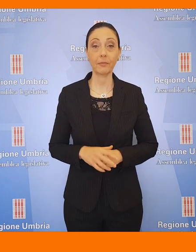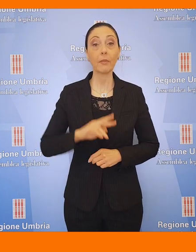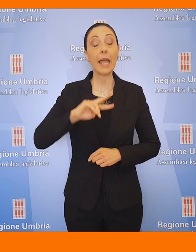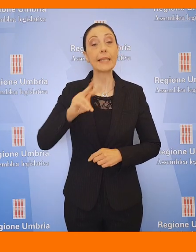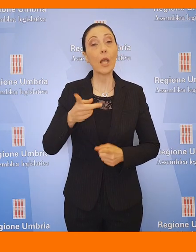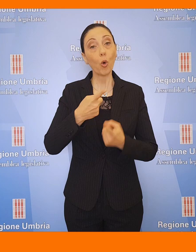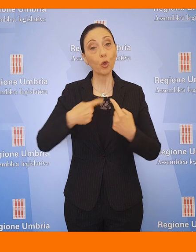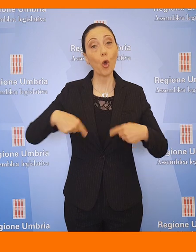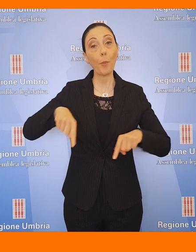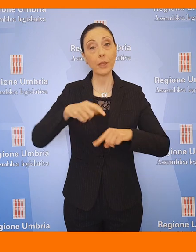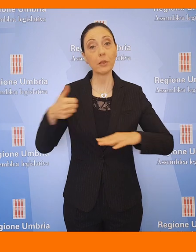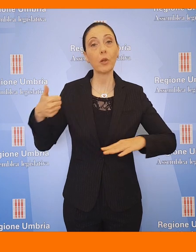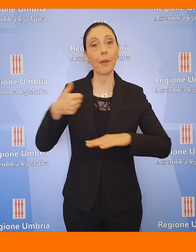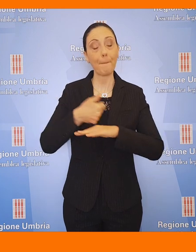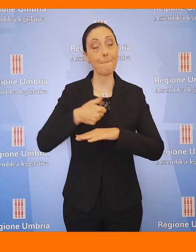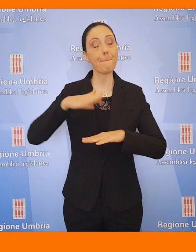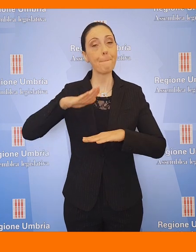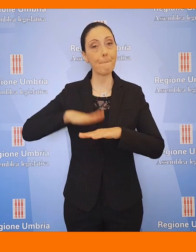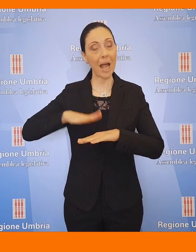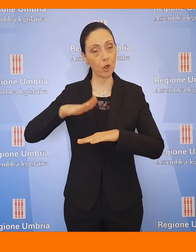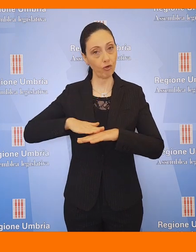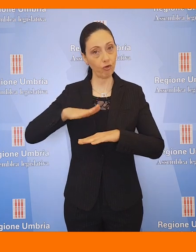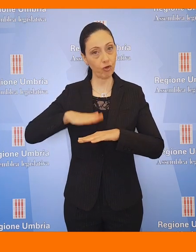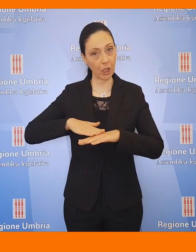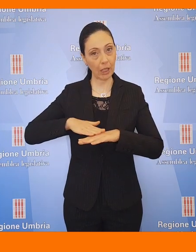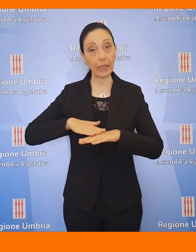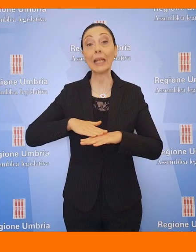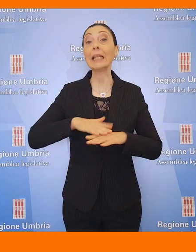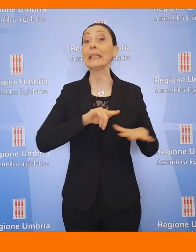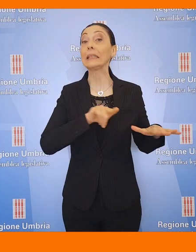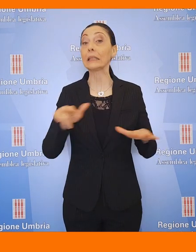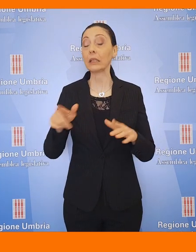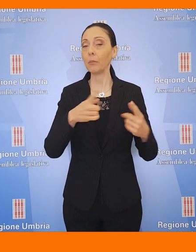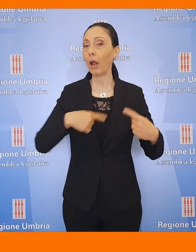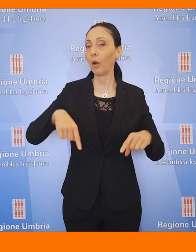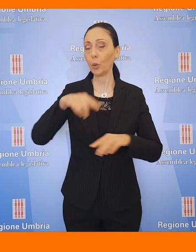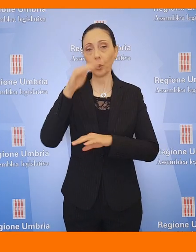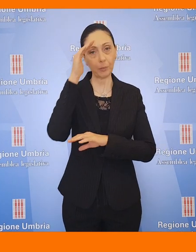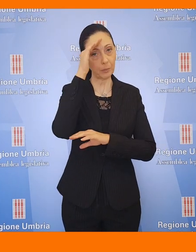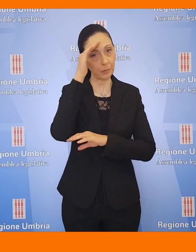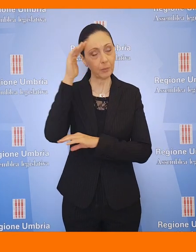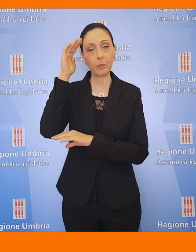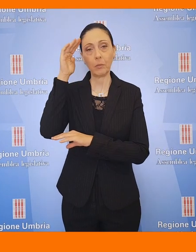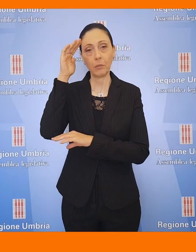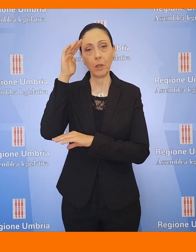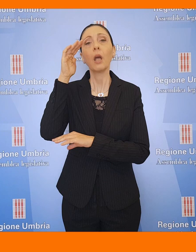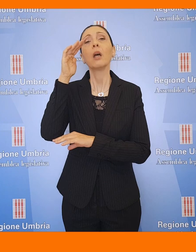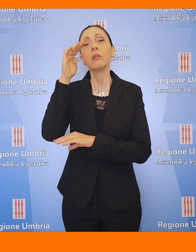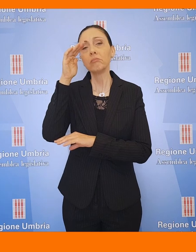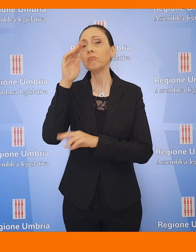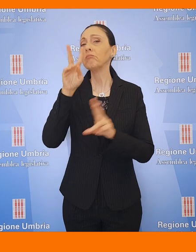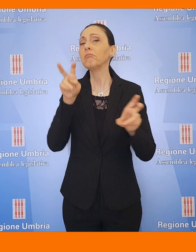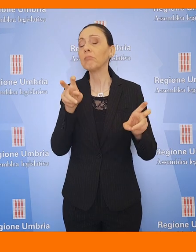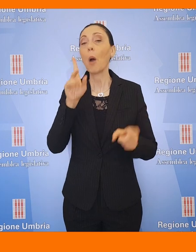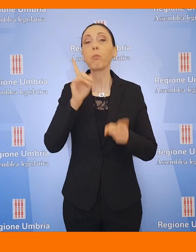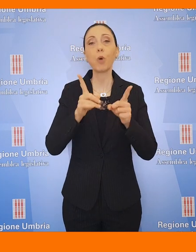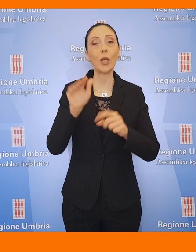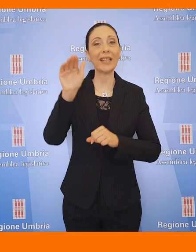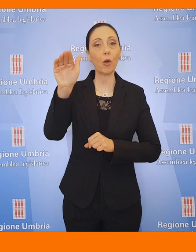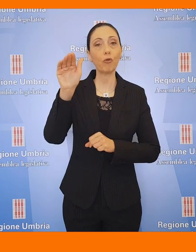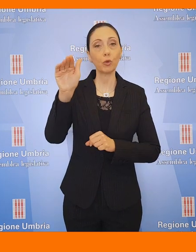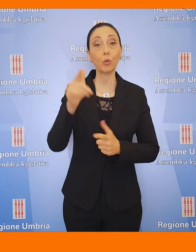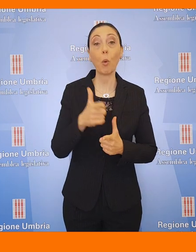seconda commissione presieduta da Valerio Mancini è dedicato parte della riunione settimanale ad audizioni sulle politiche future per il